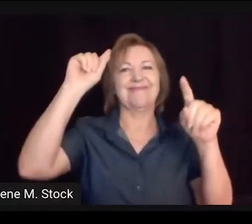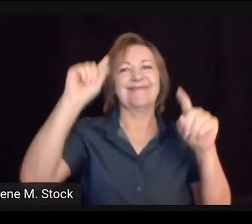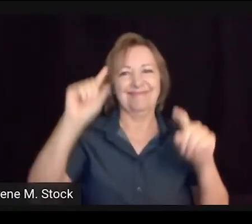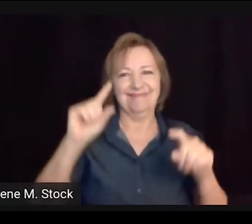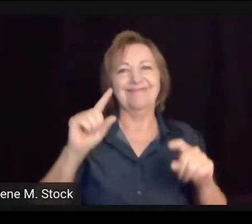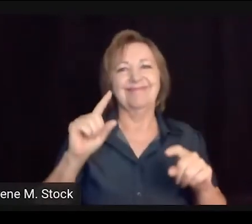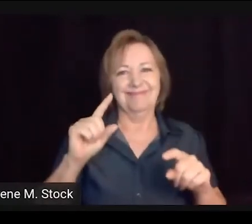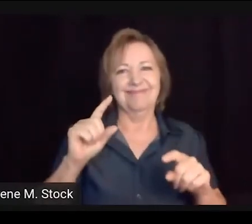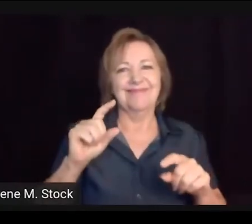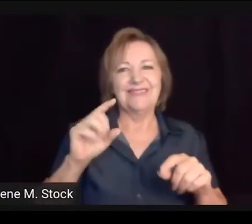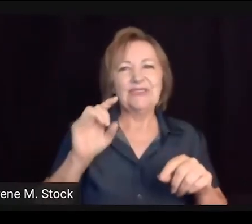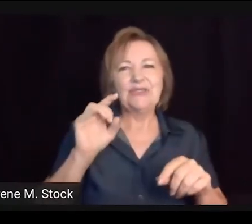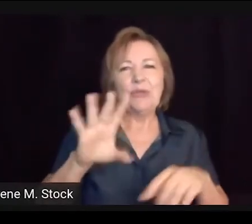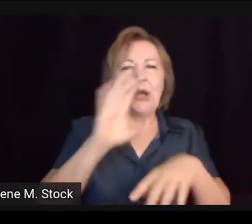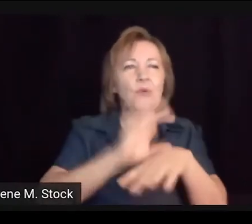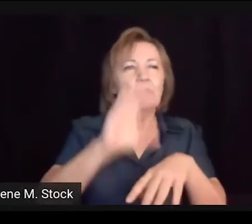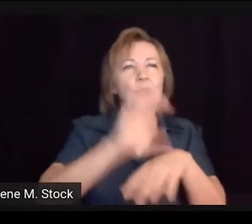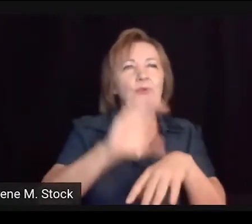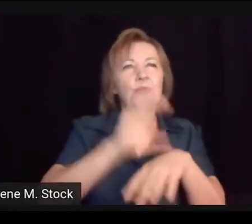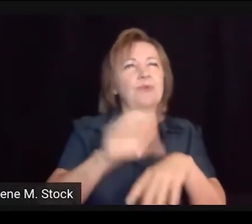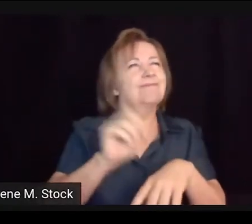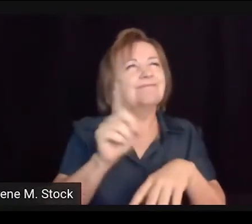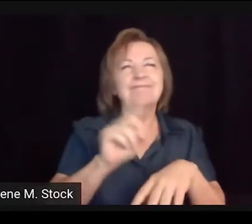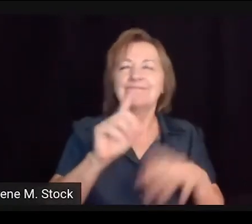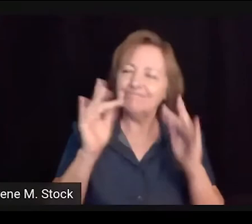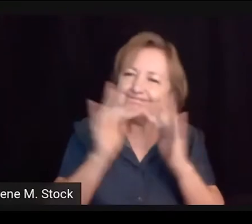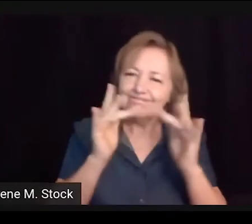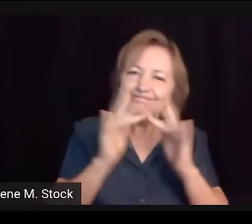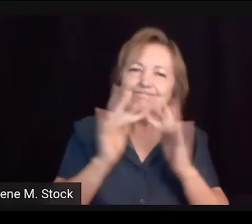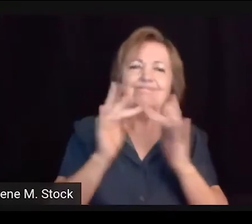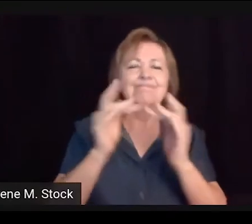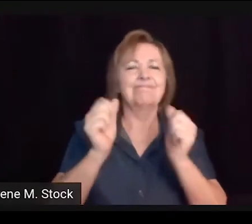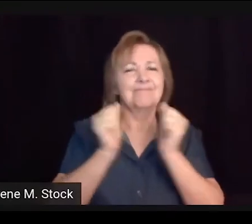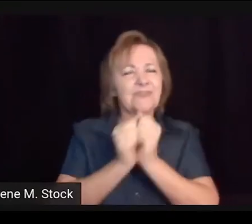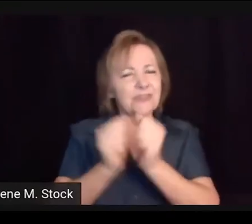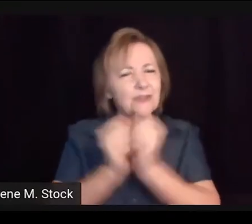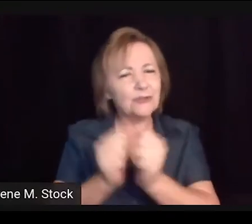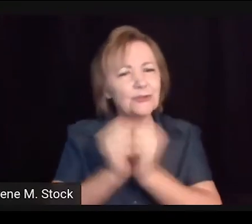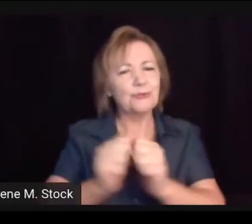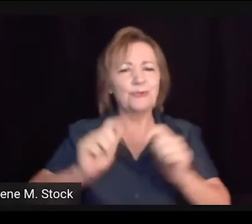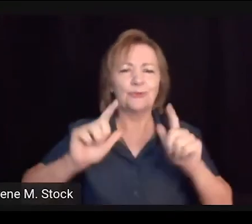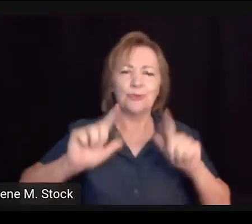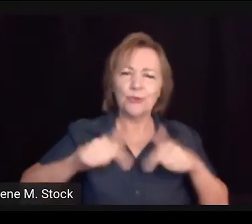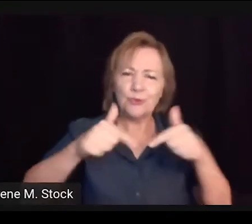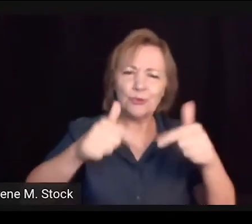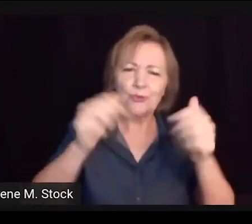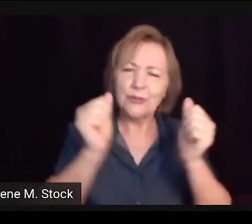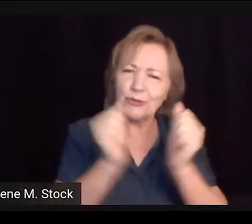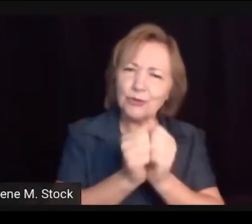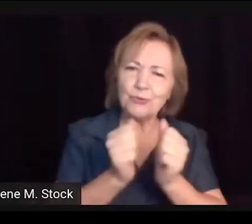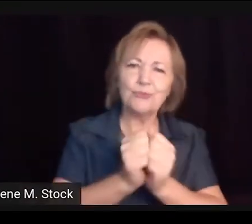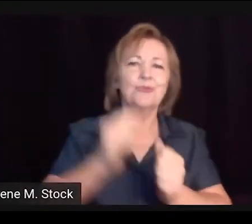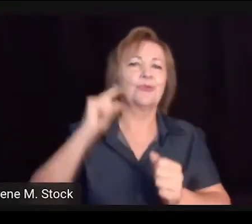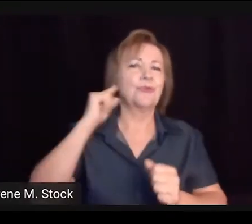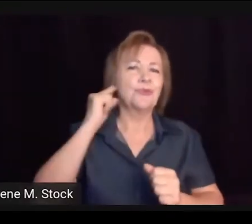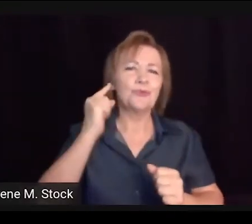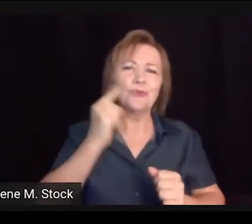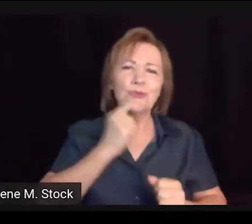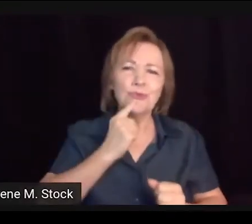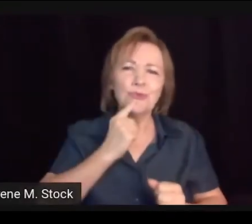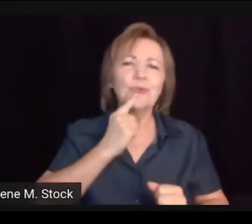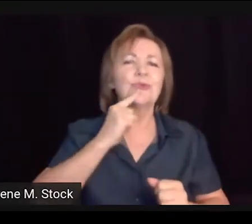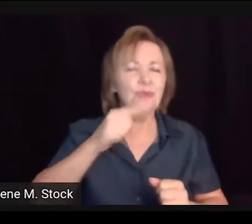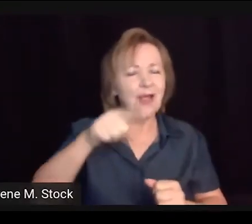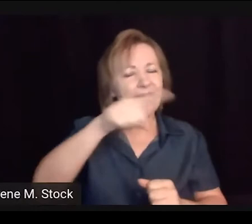para que vocês possam se desenvolver cada vez mais. Só o curso, ele não dá essa base. Então, é